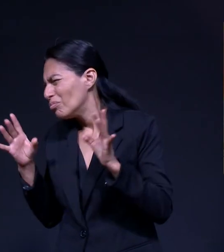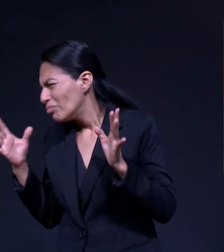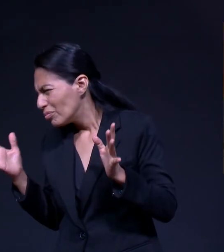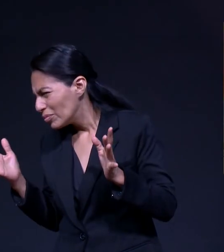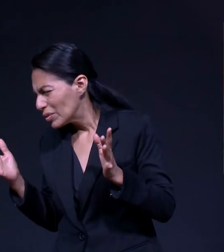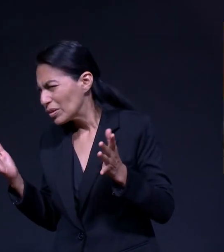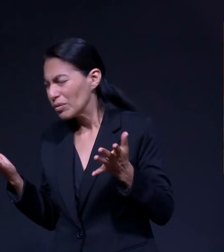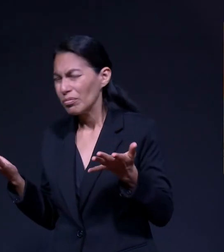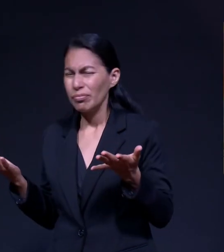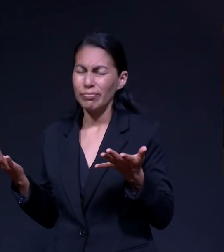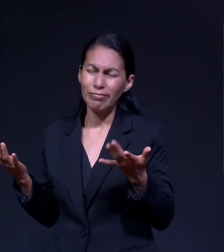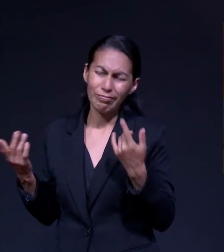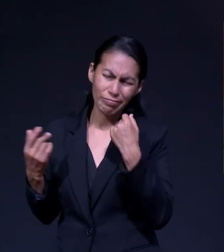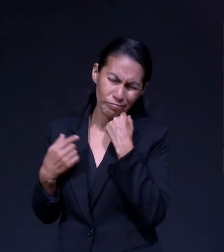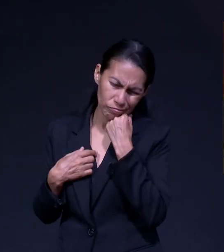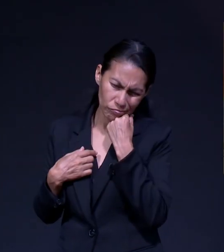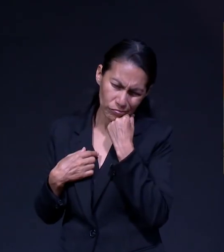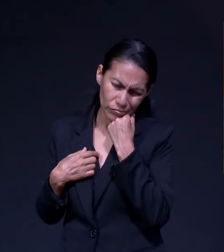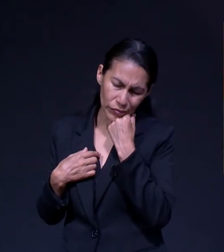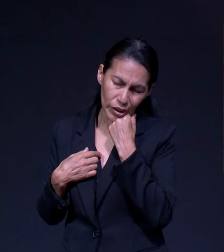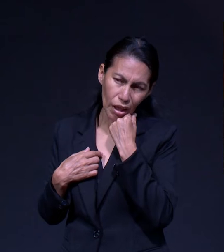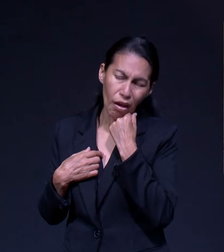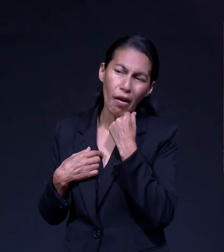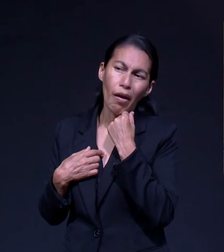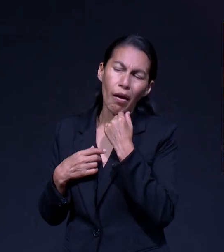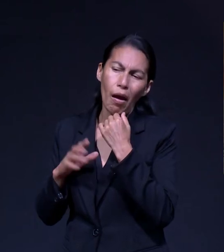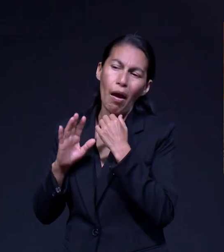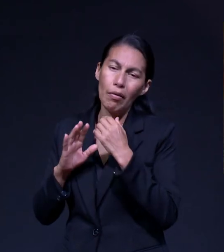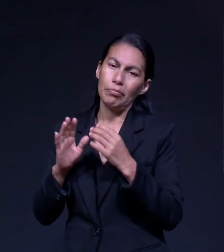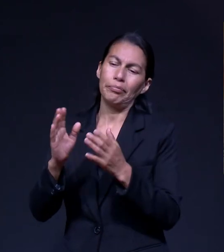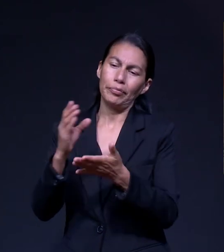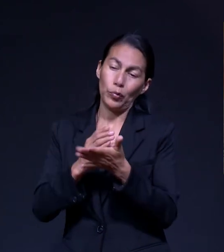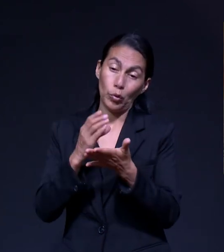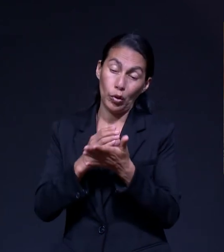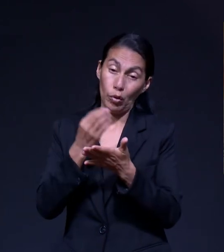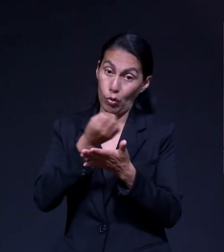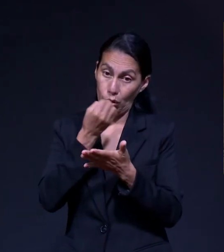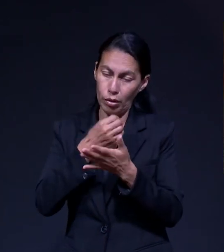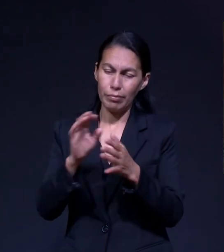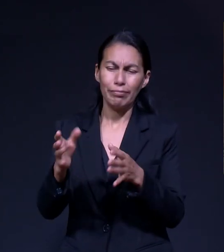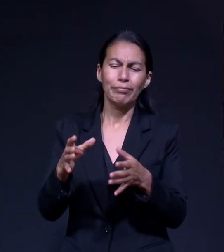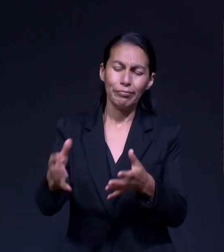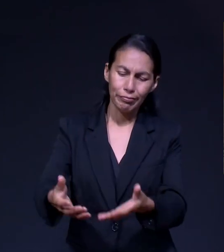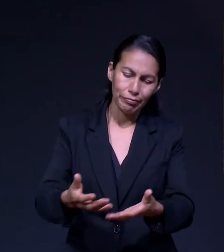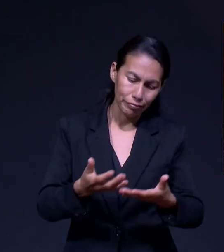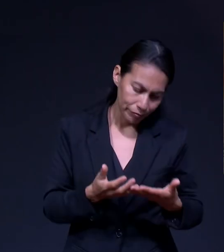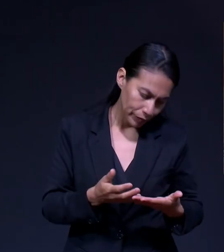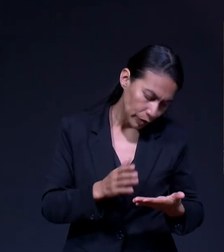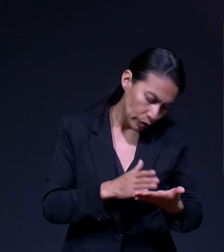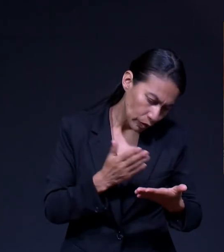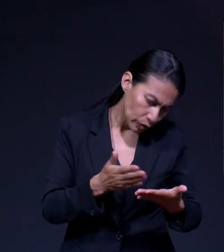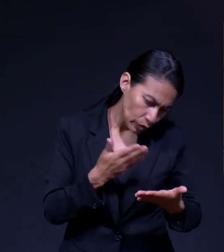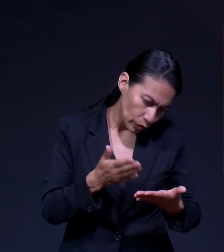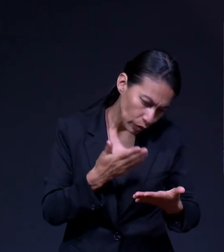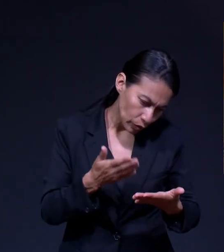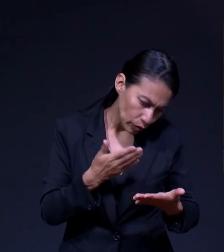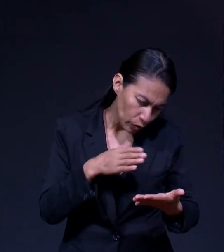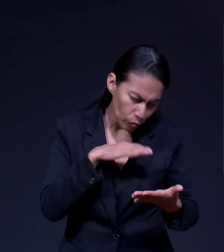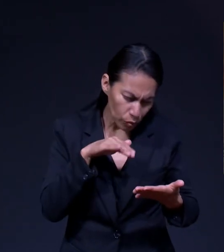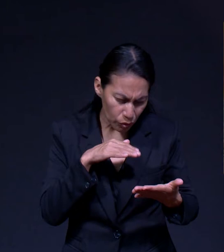Pasó Esto Entonces Fui A Mi Cuadernito De Oración Y Busqué Donde Dije Yo Creo Que Le Pedí A Dios Algo